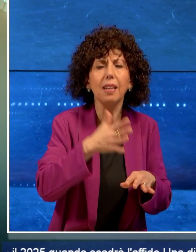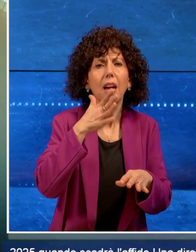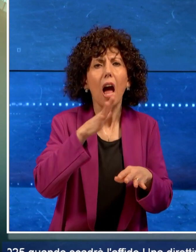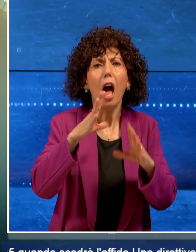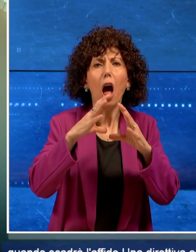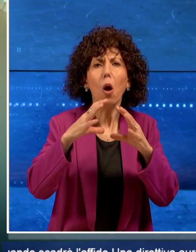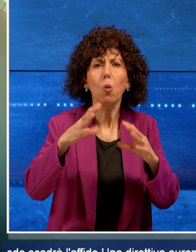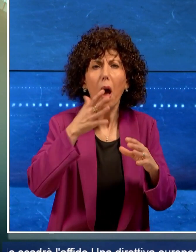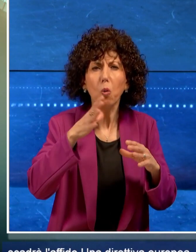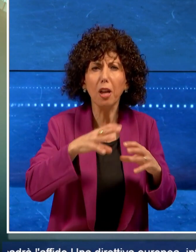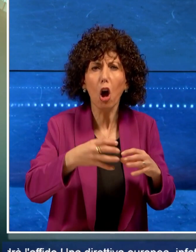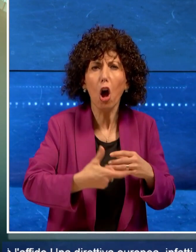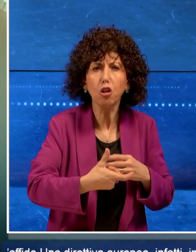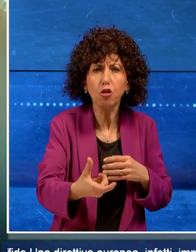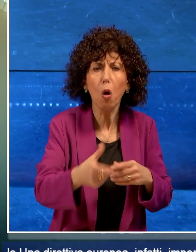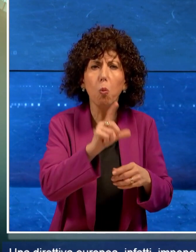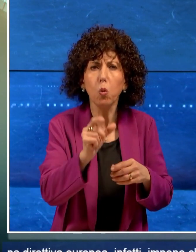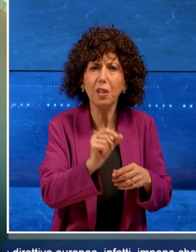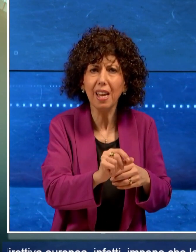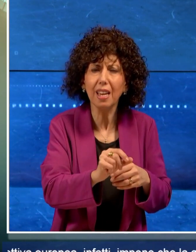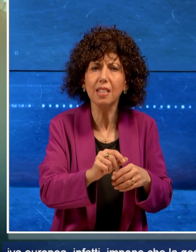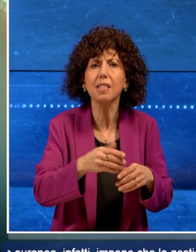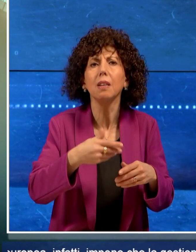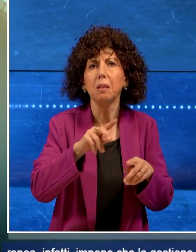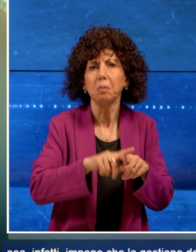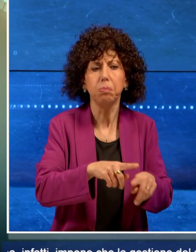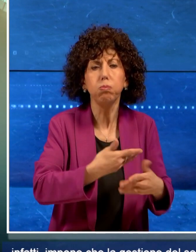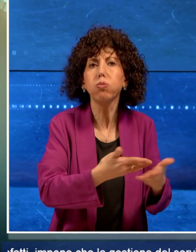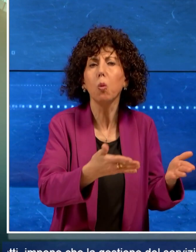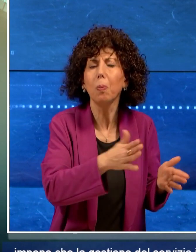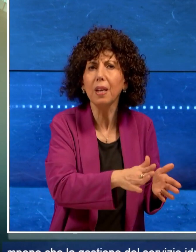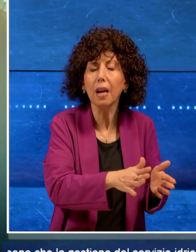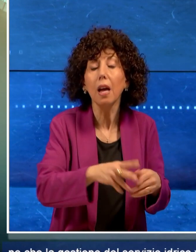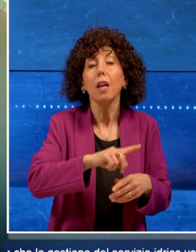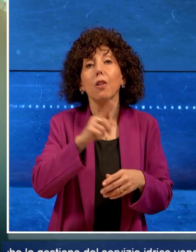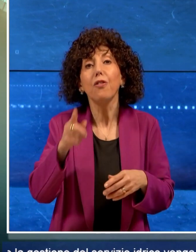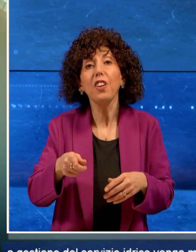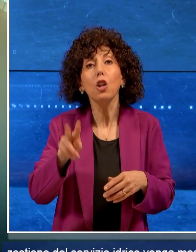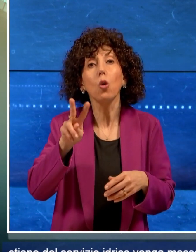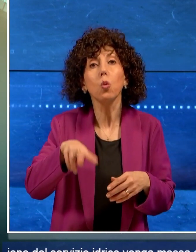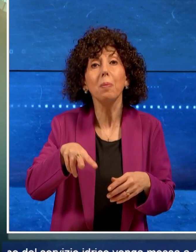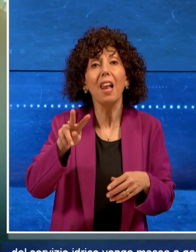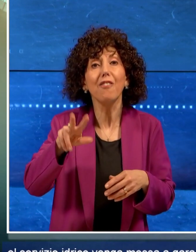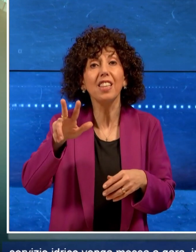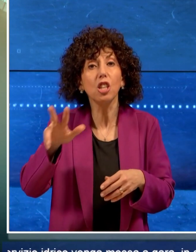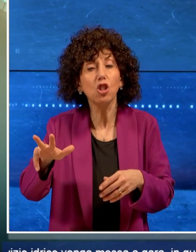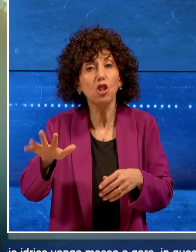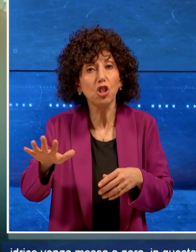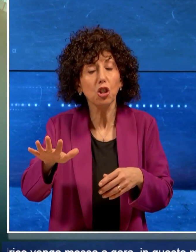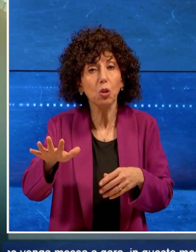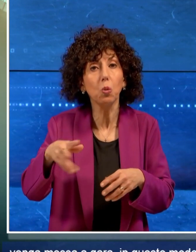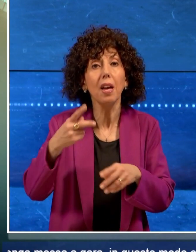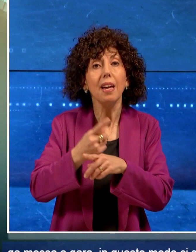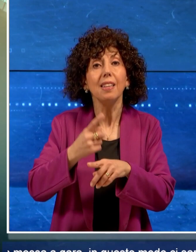dopo il 2025 quando scadrà l'affido. Una direttiva europea